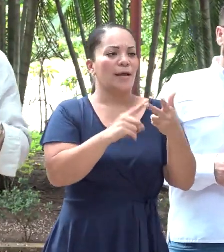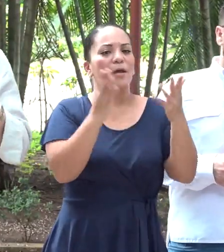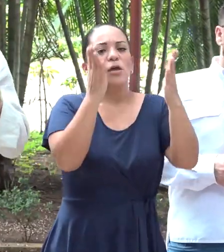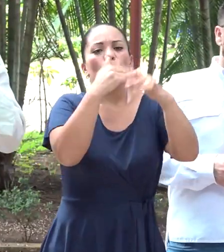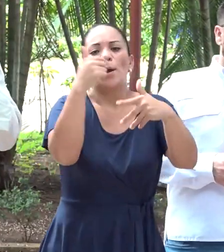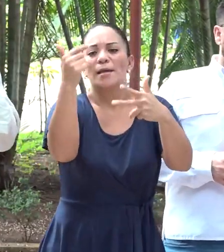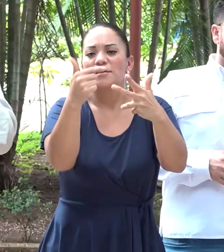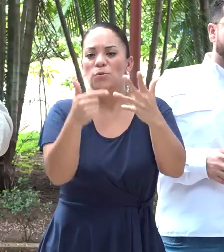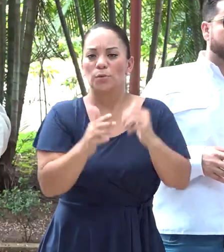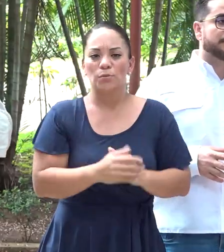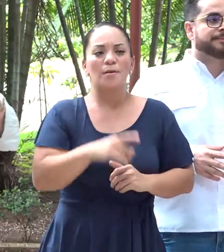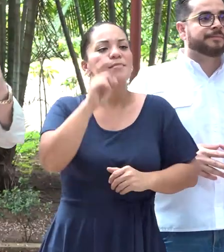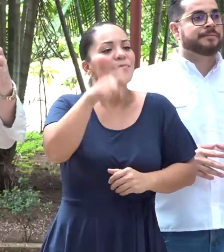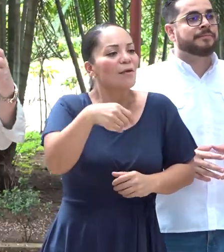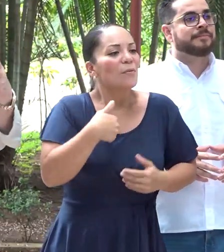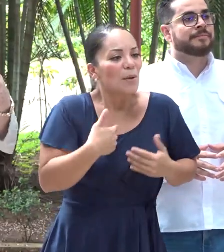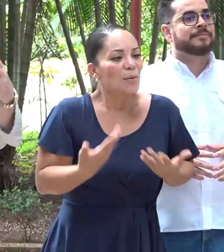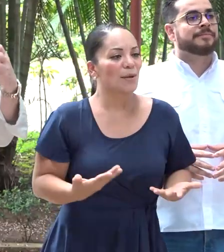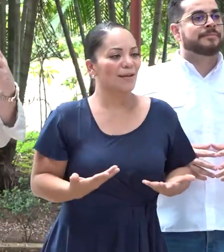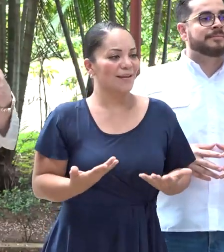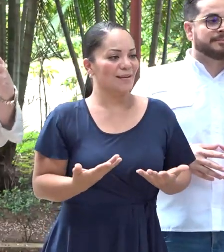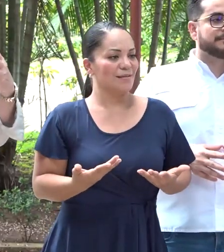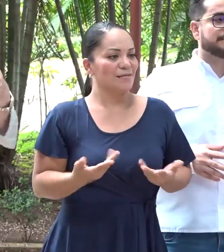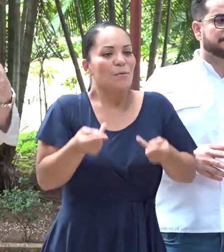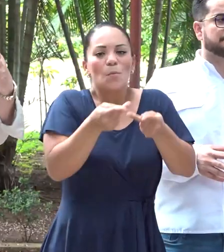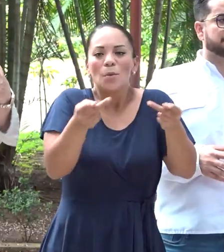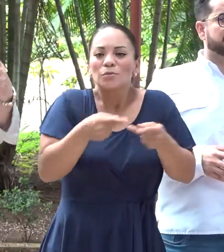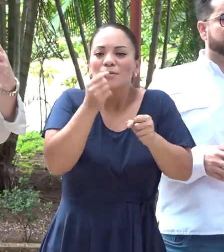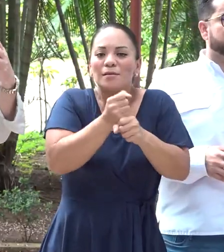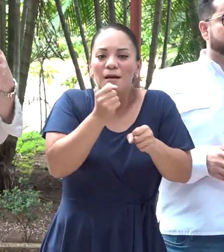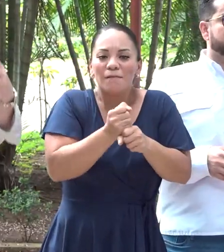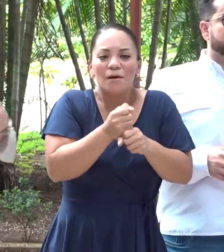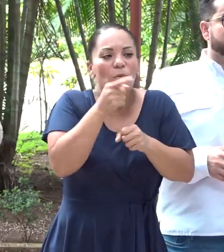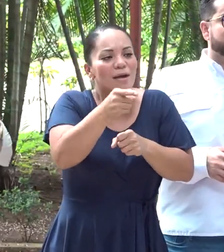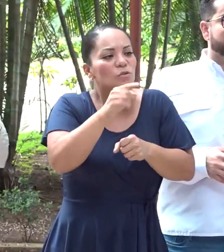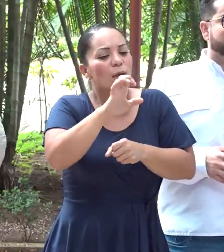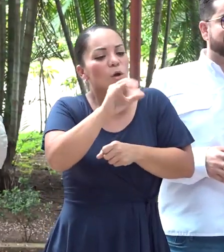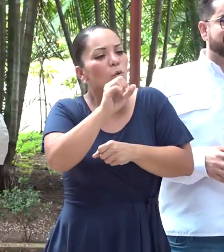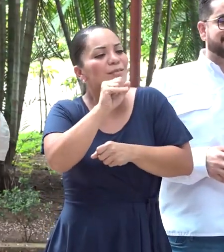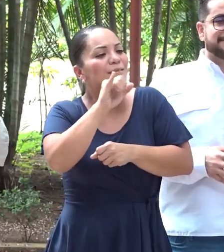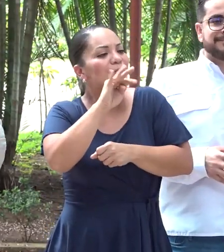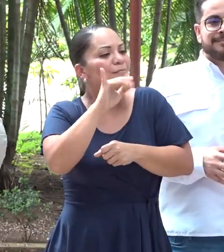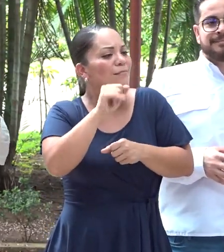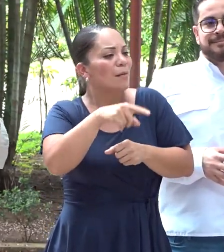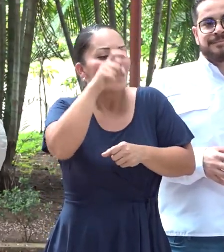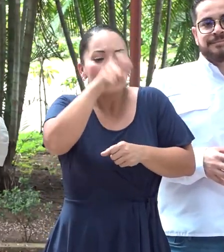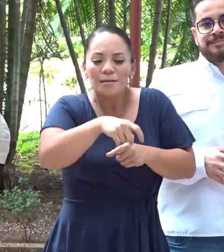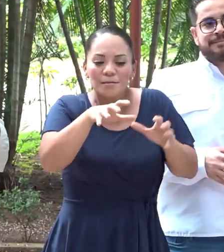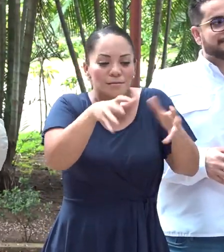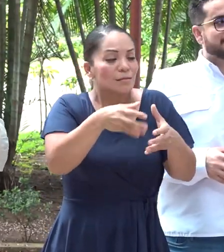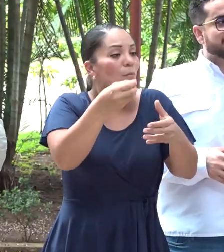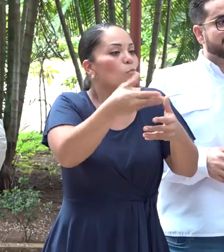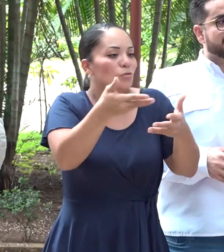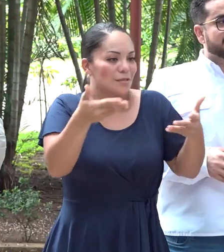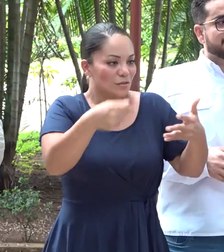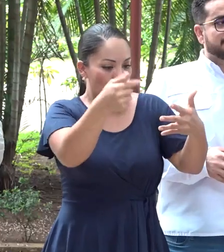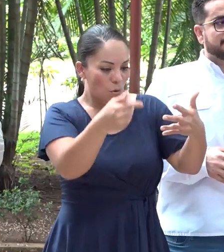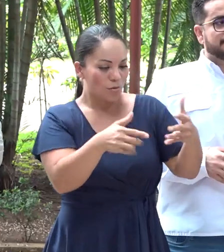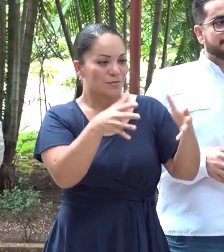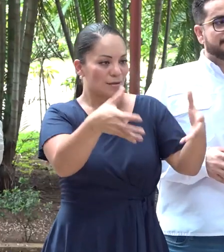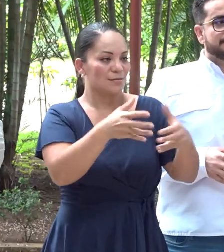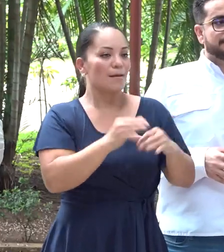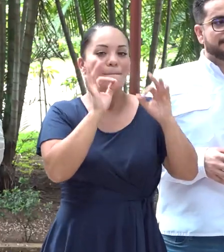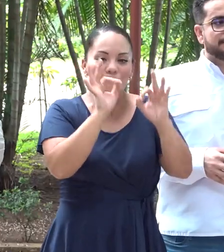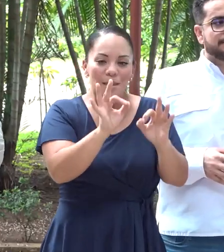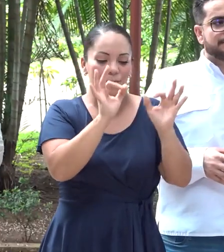esto. Tiene que haber. Los empleos son un ecosistema que requiere de muchas cosas bien